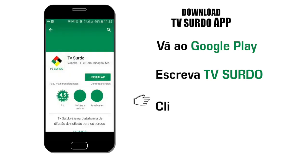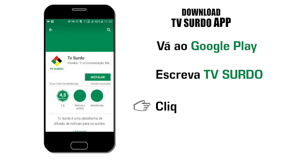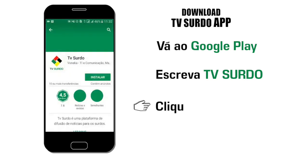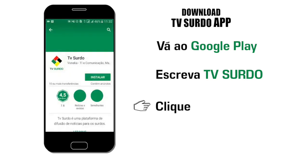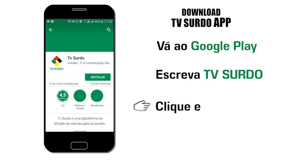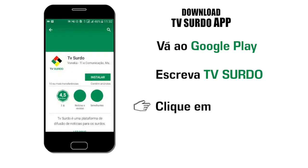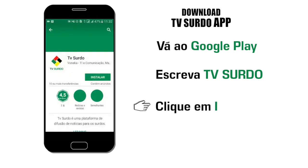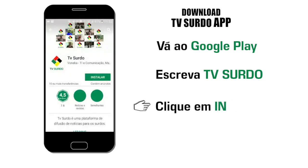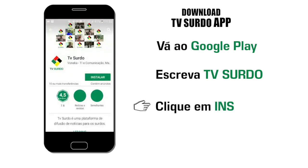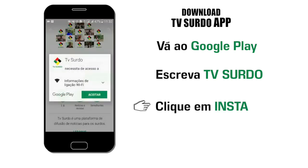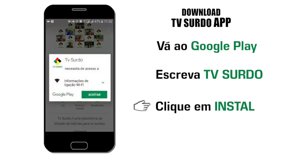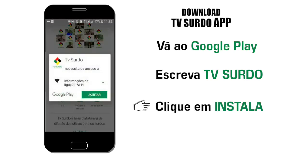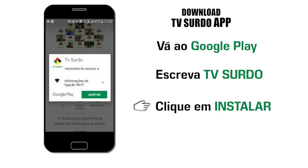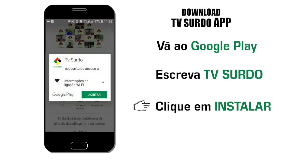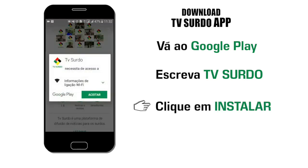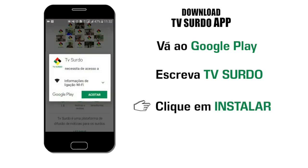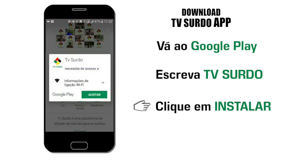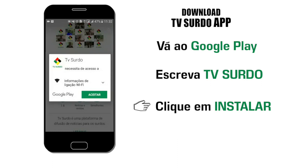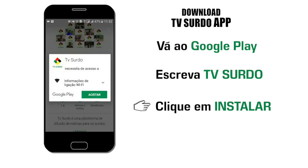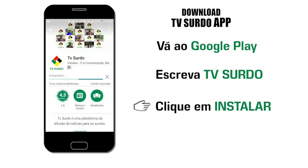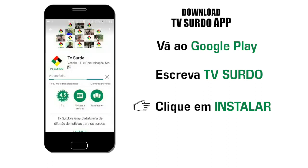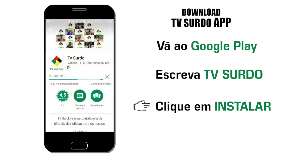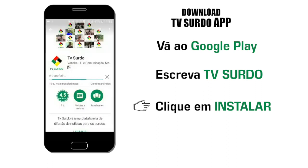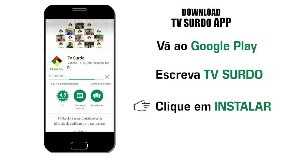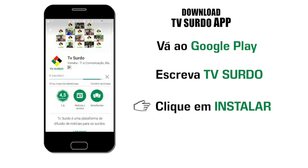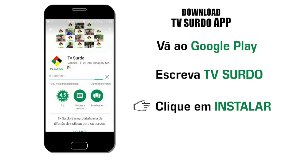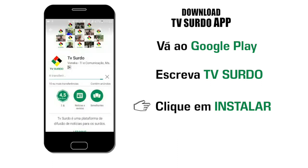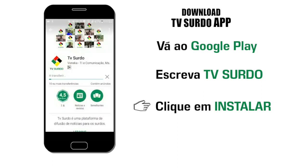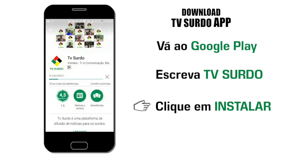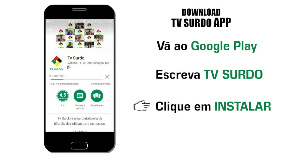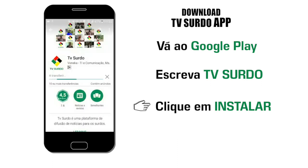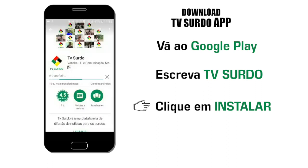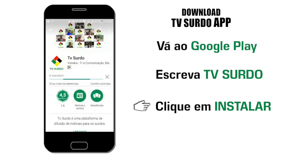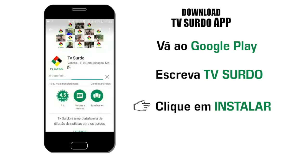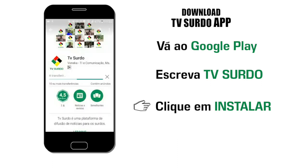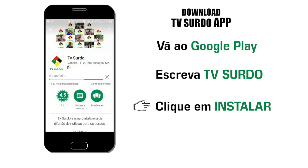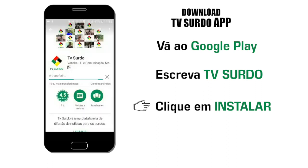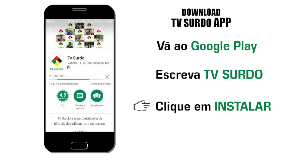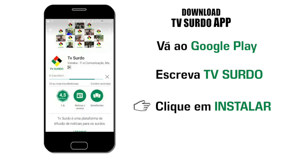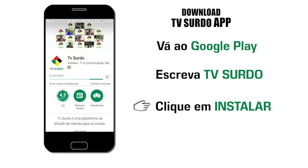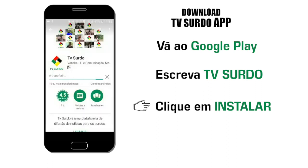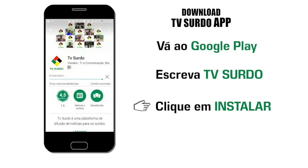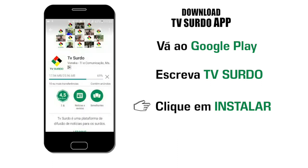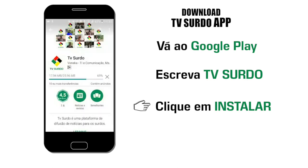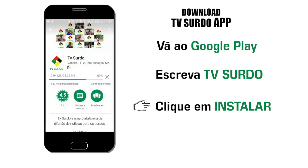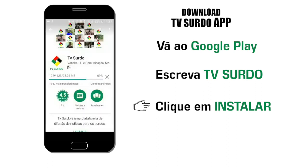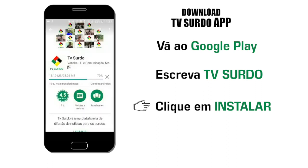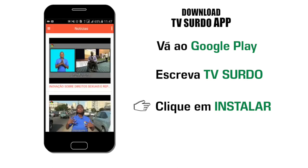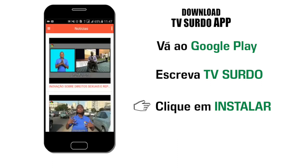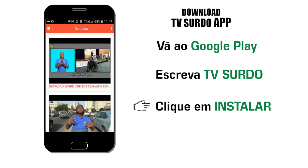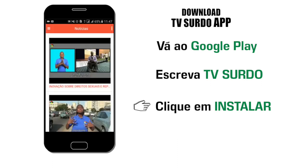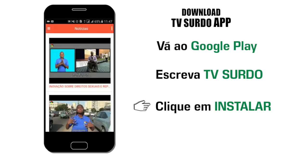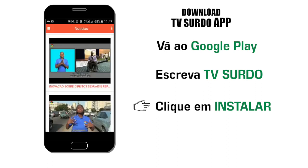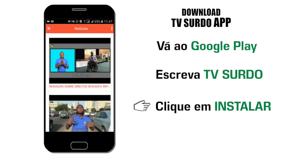Clique no ícone com o emblema da TV Surdo e, de seguida, instale. E já está.